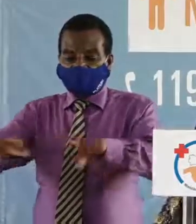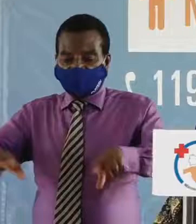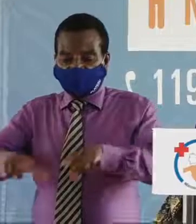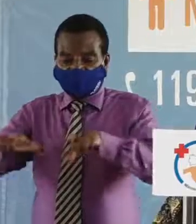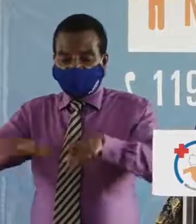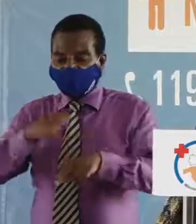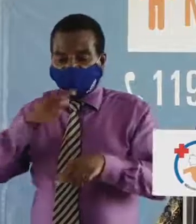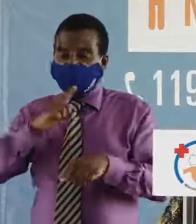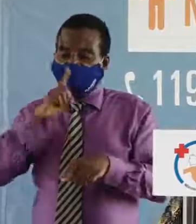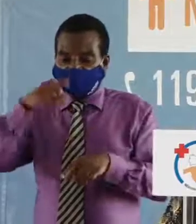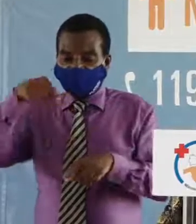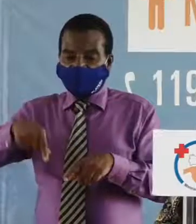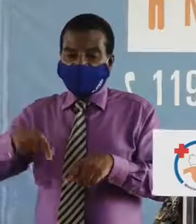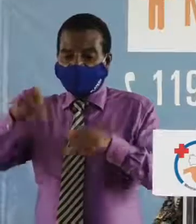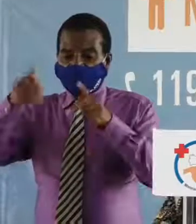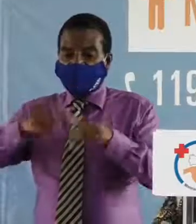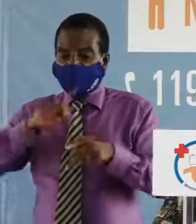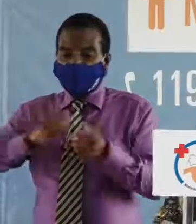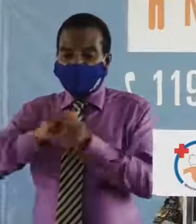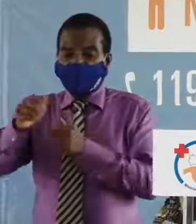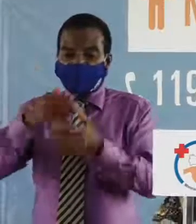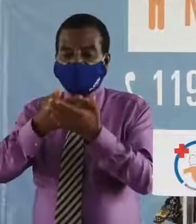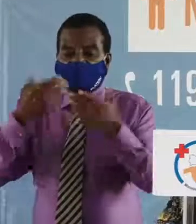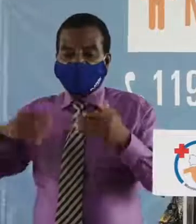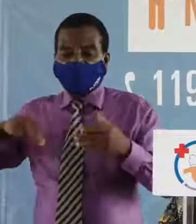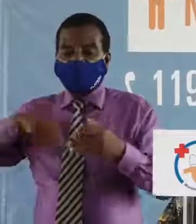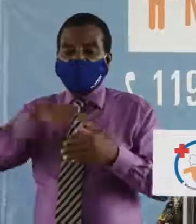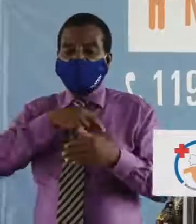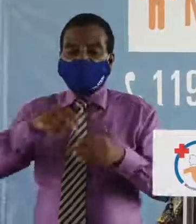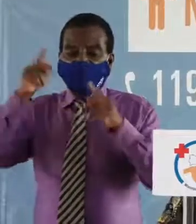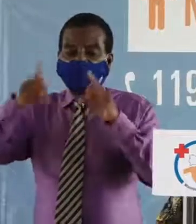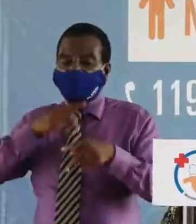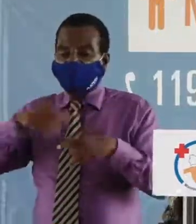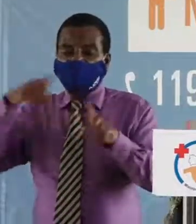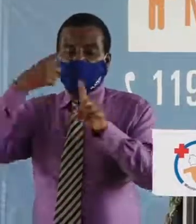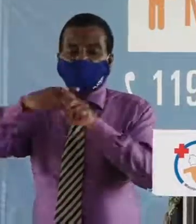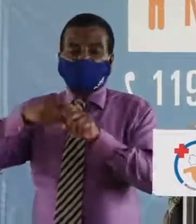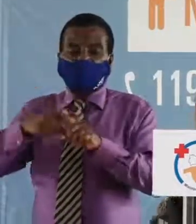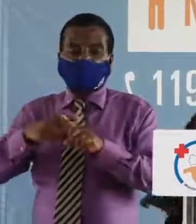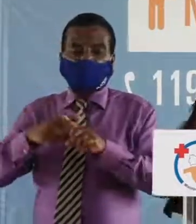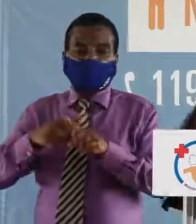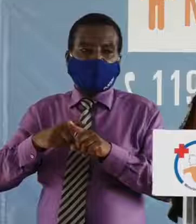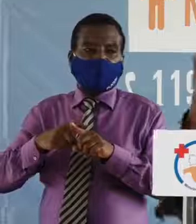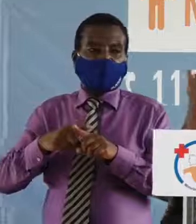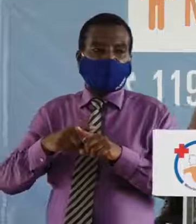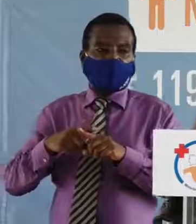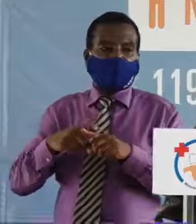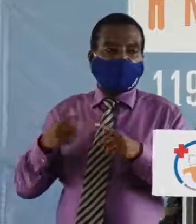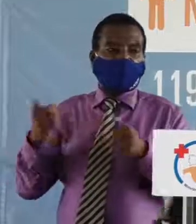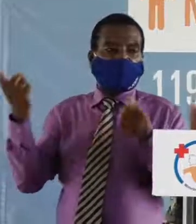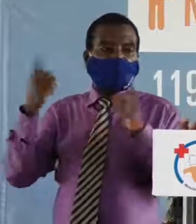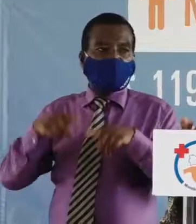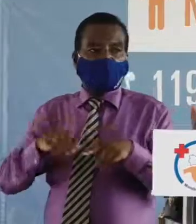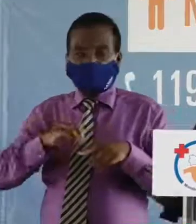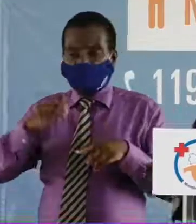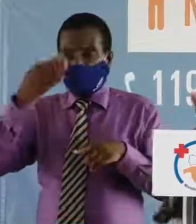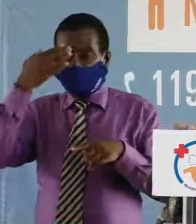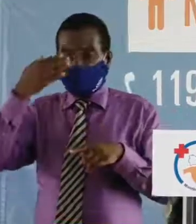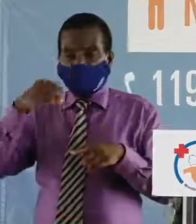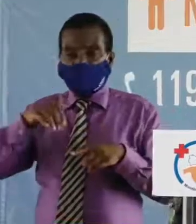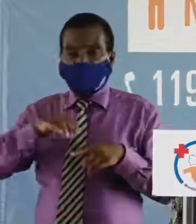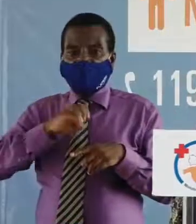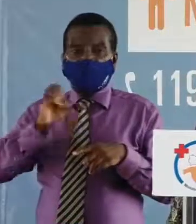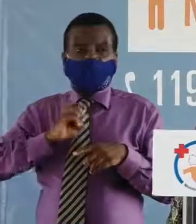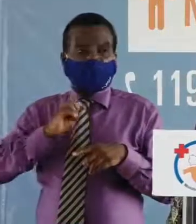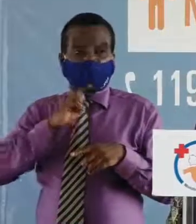nous ou alors que la personne n pas positive parce qu'il les formes asymptomatiques rien ne dit quand on voit me voir on vous voit que je